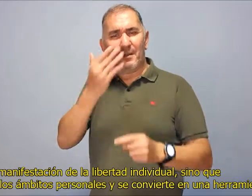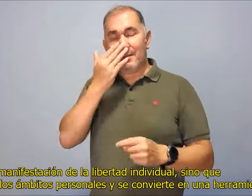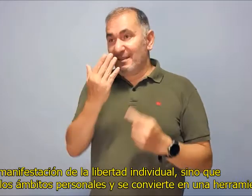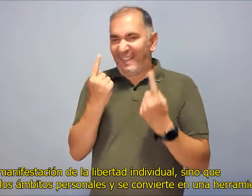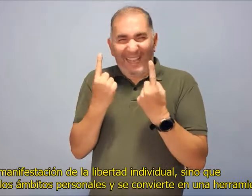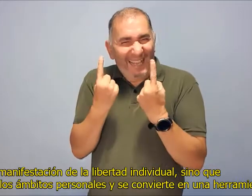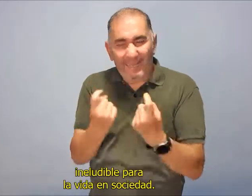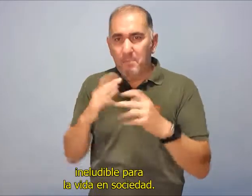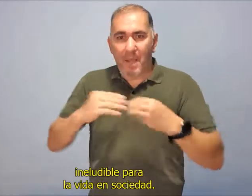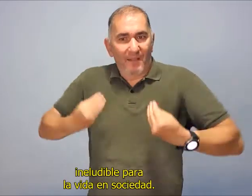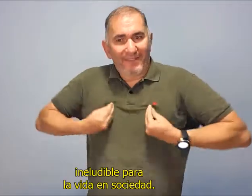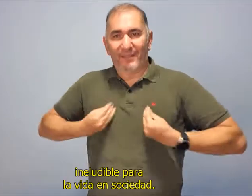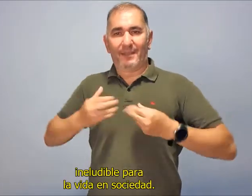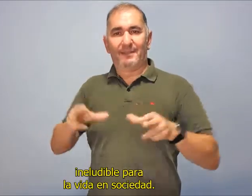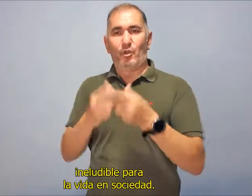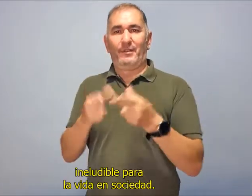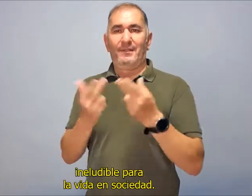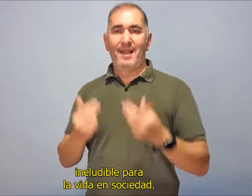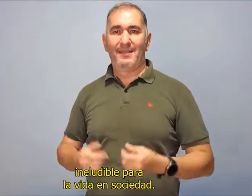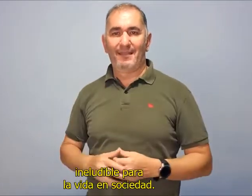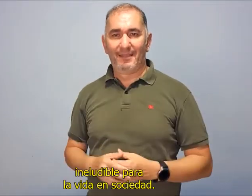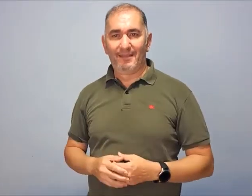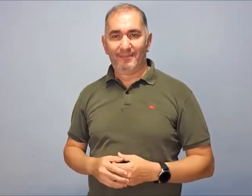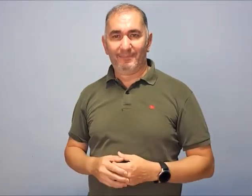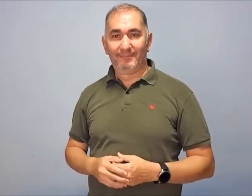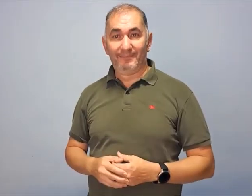en una herramienta ineludible para la vida en sociedad.